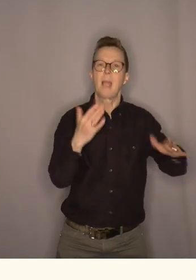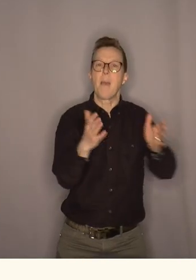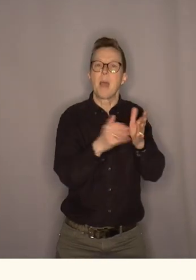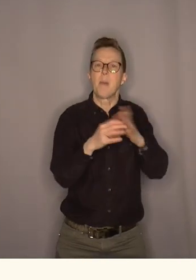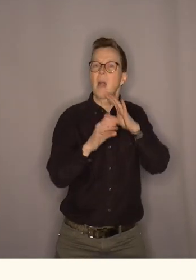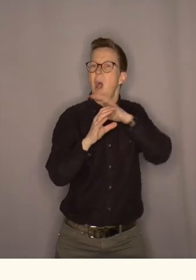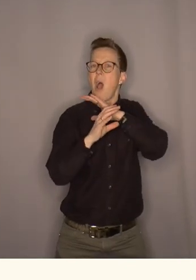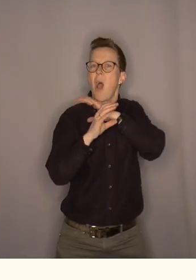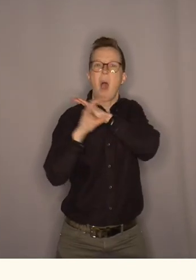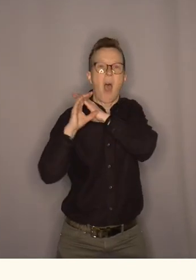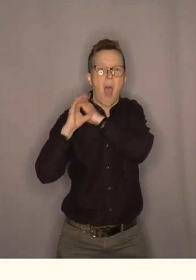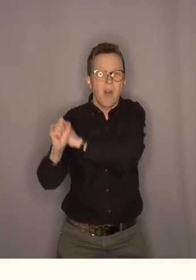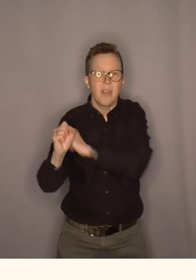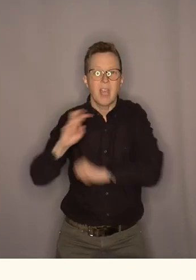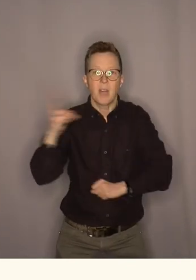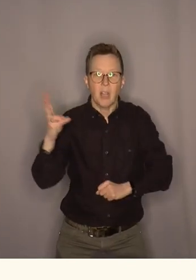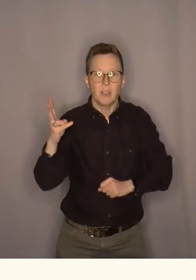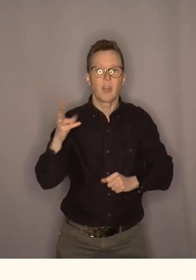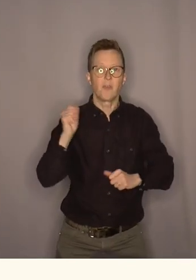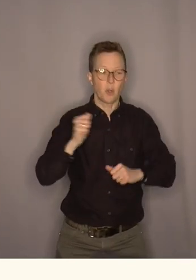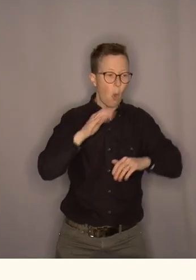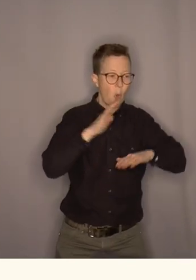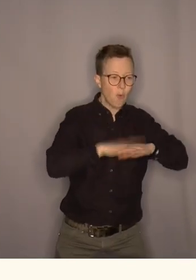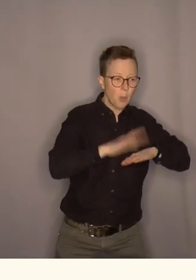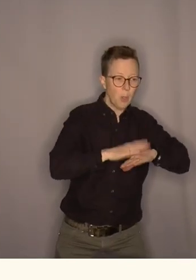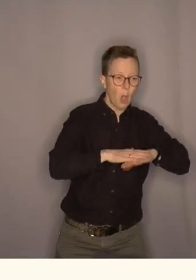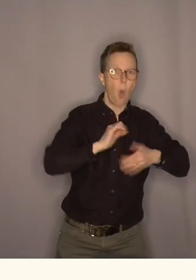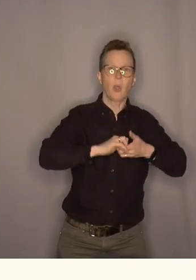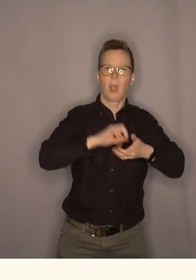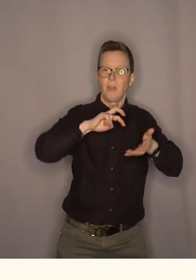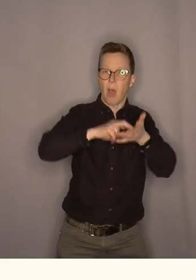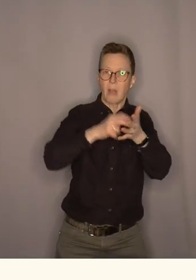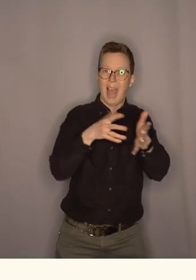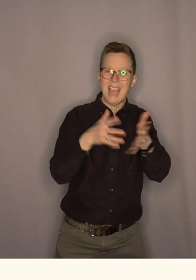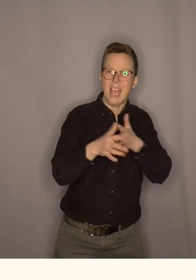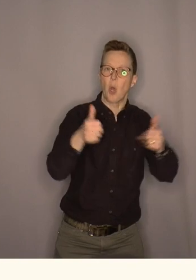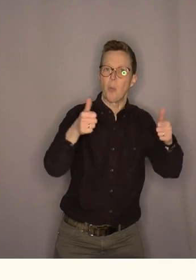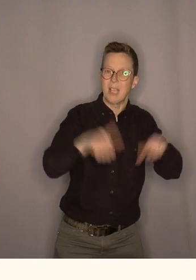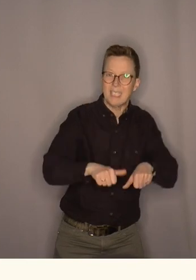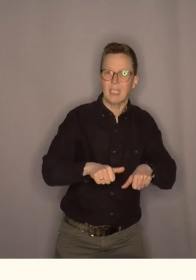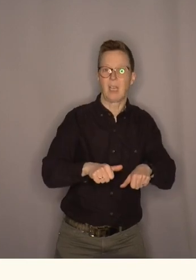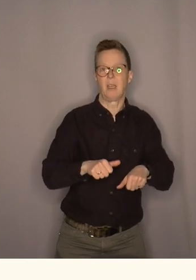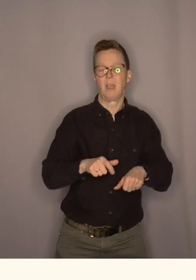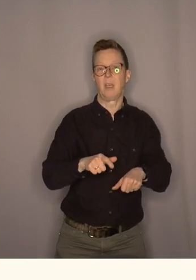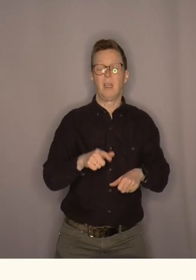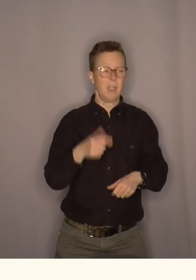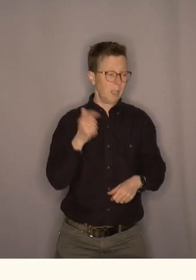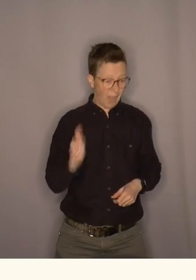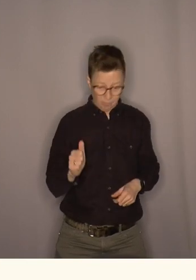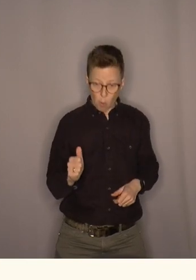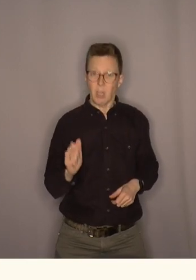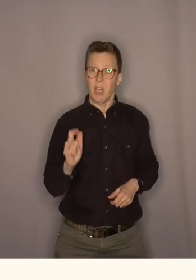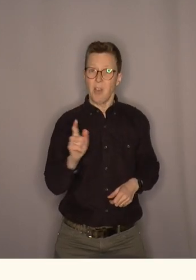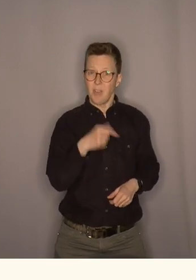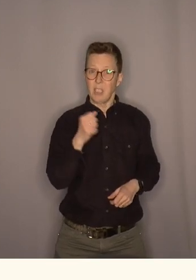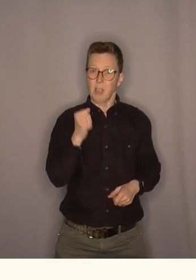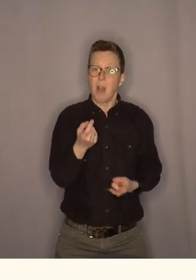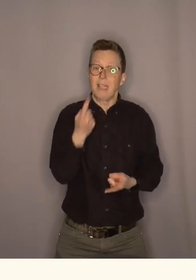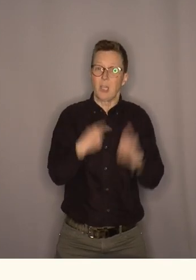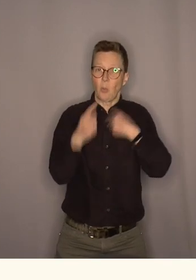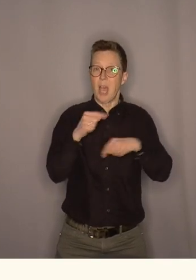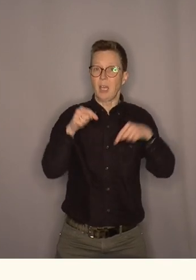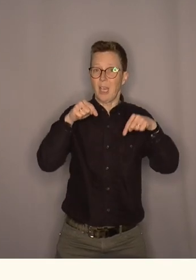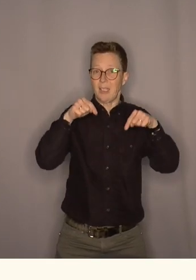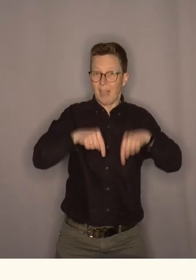hverandre både for å forebygge og for å takle de krisene som kommer. Og det er jo derfor at vi skal diskutere